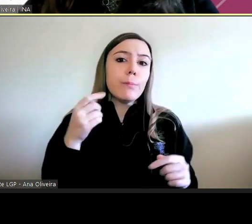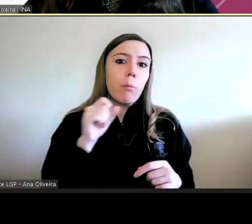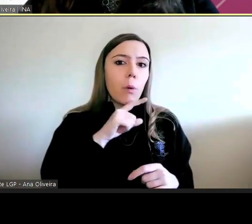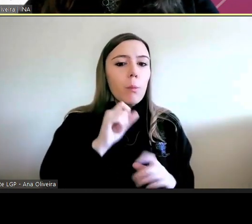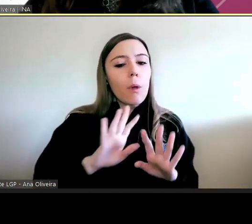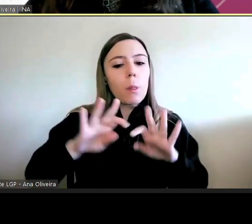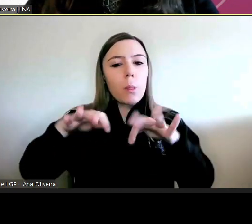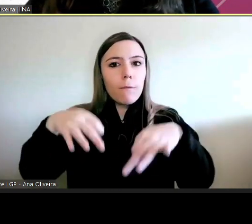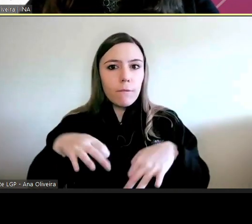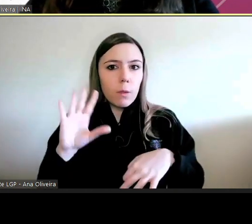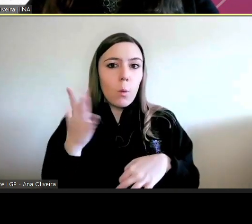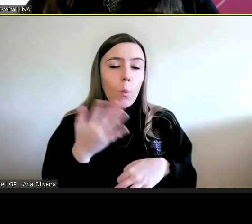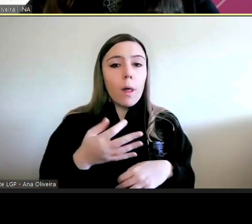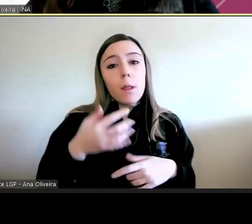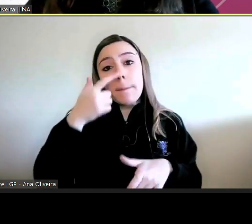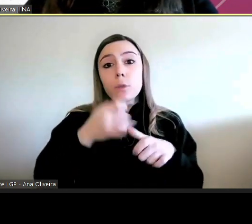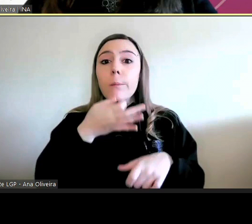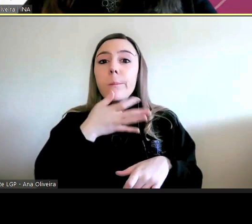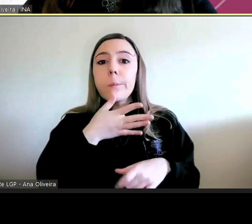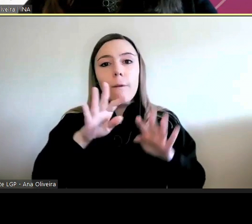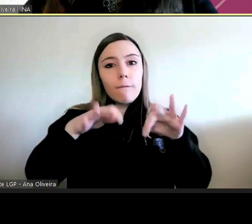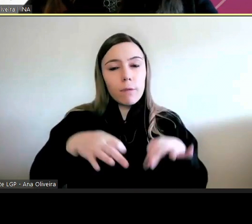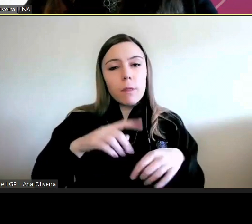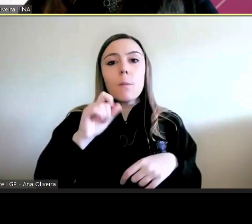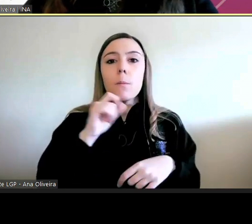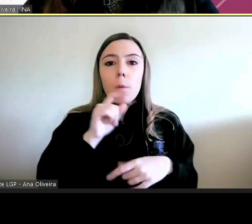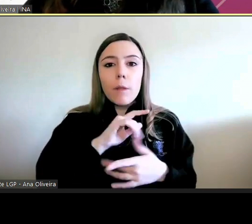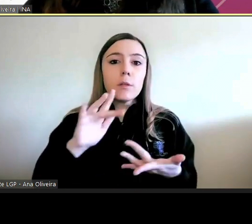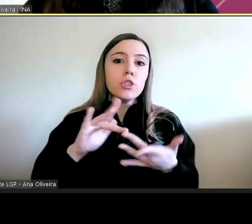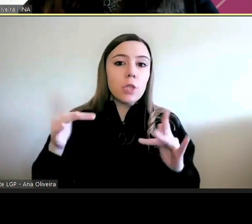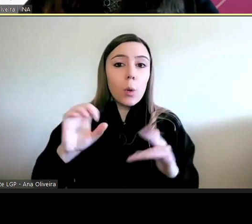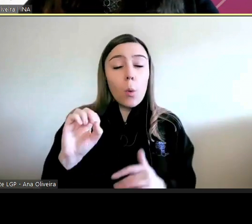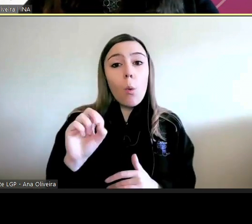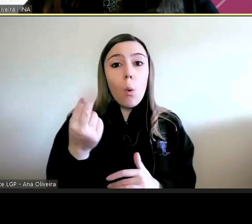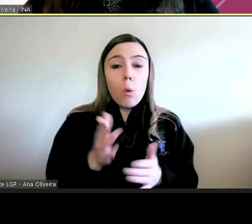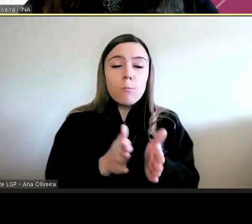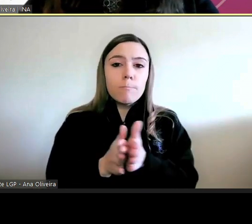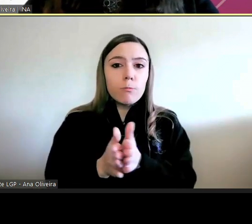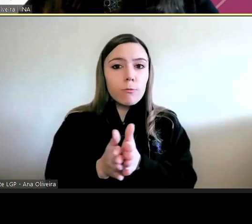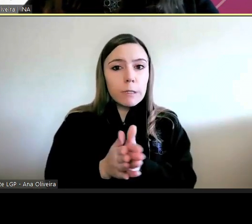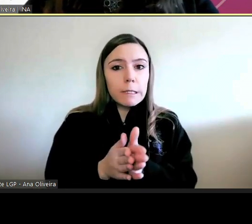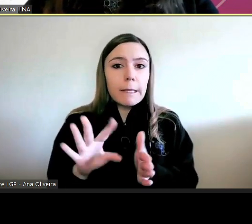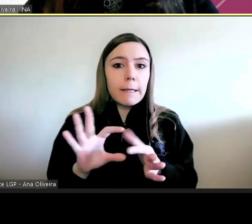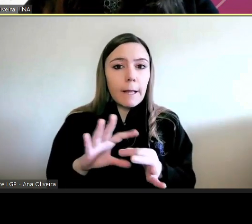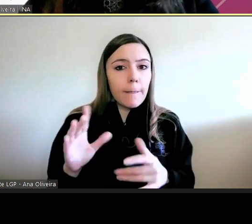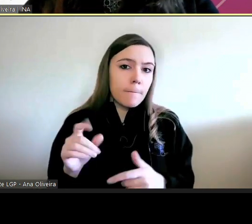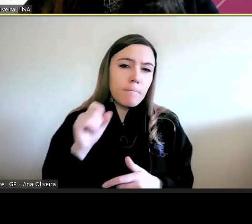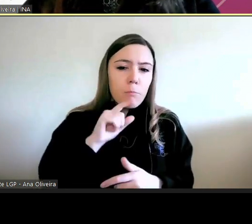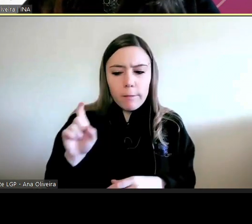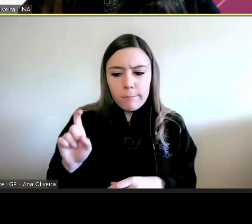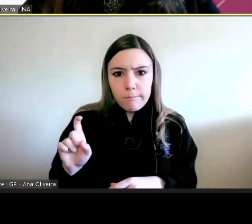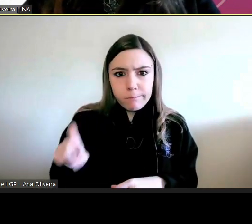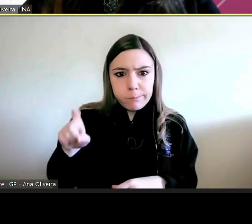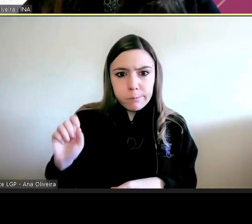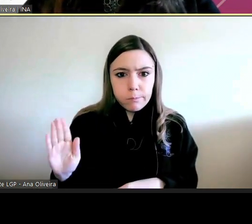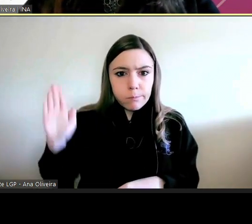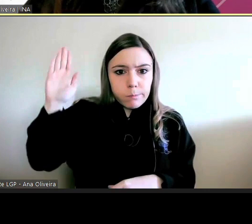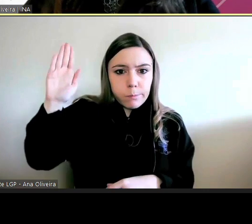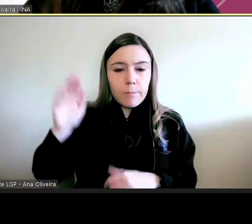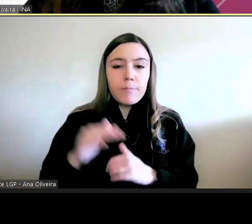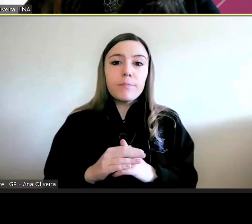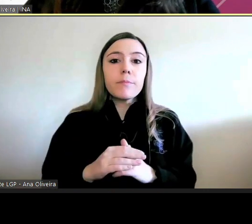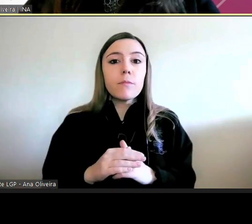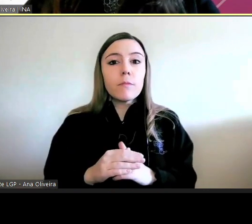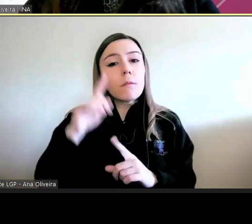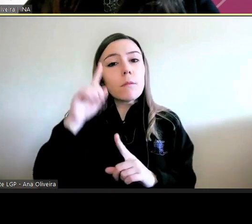final das intervenções, podendo os formandos fazê-lo através do chat ou usando a funcionalidade de levantar a mão. Para dar iniciação